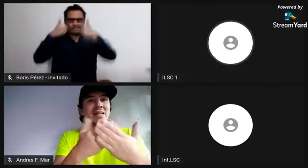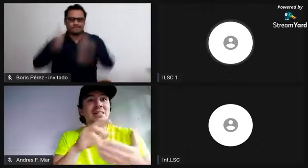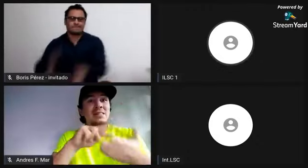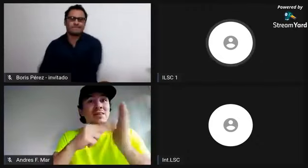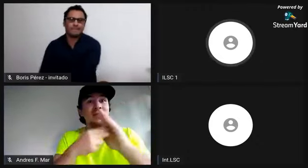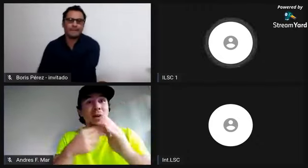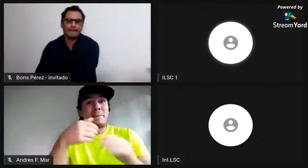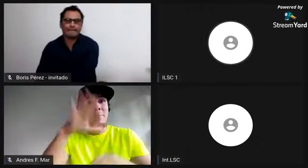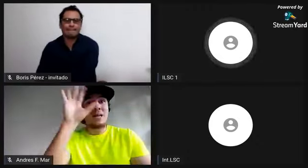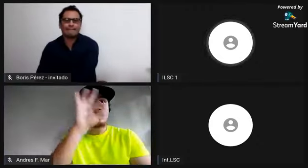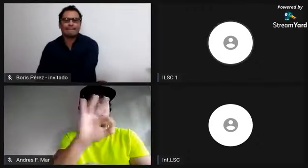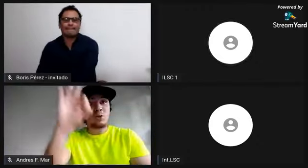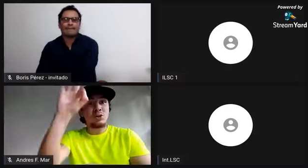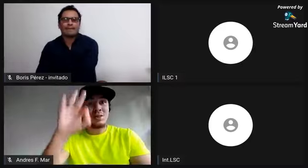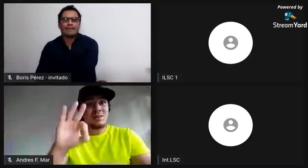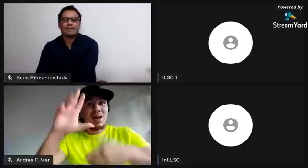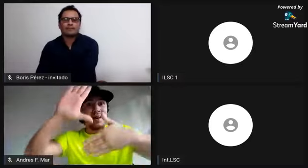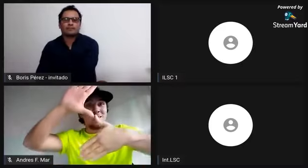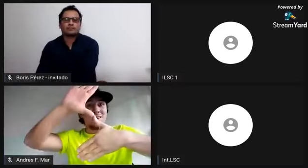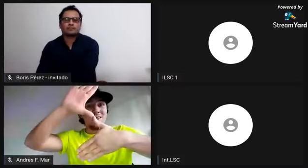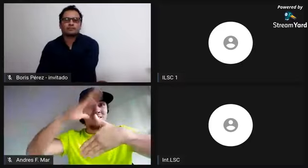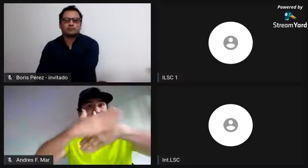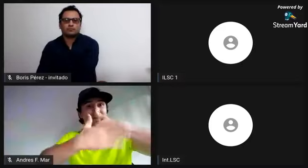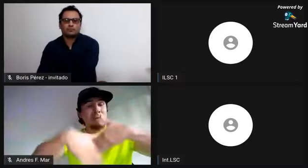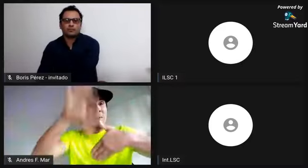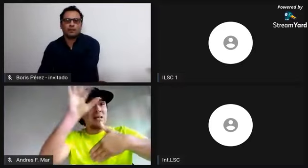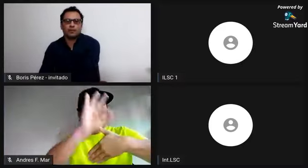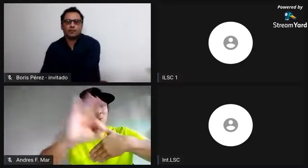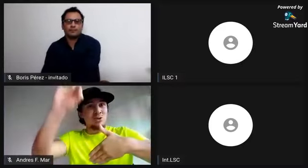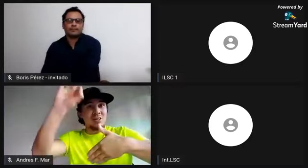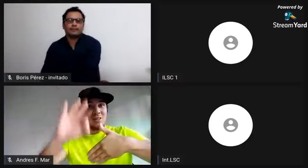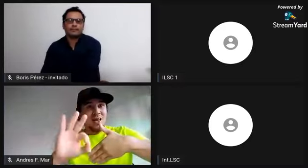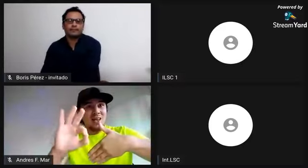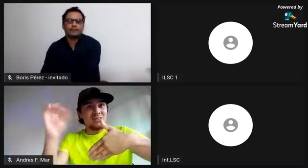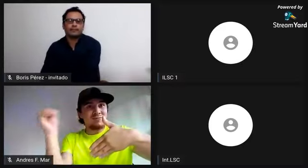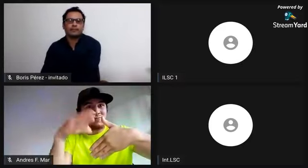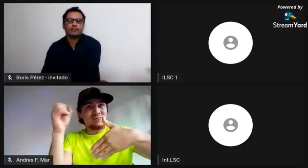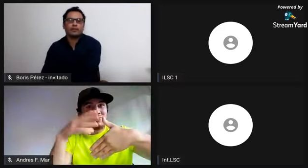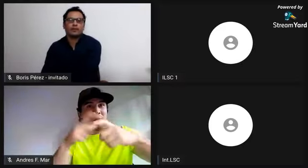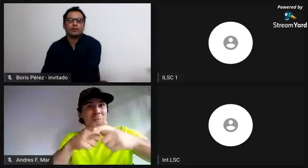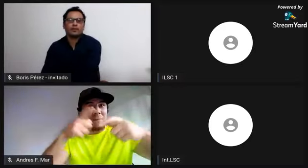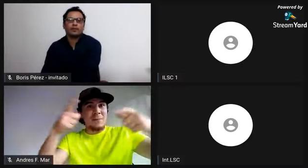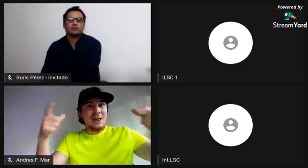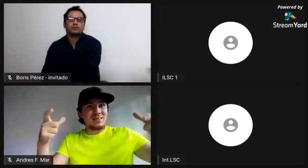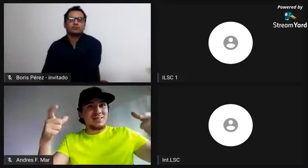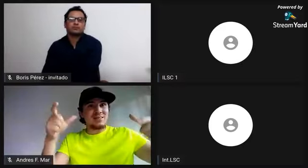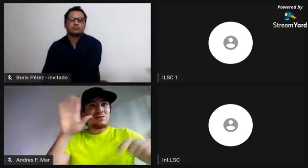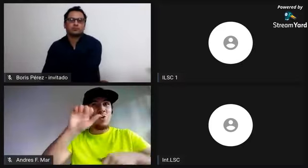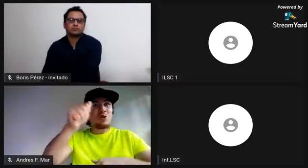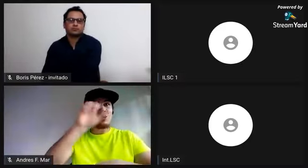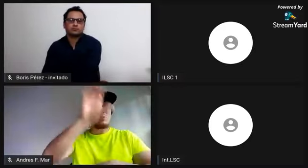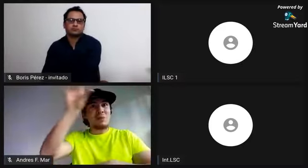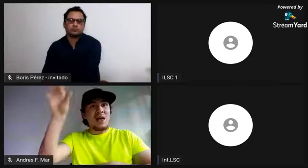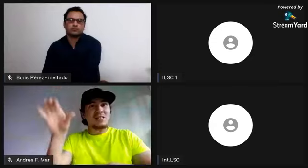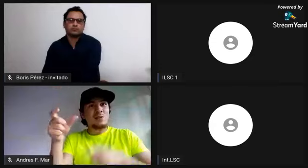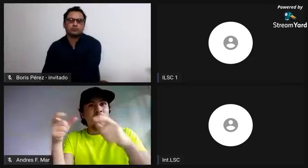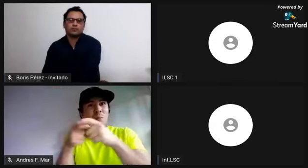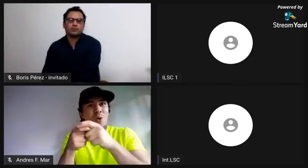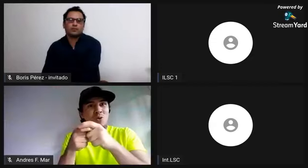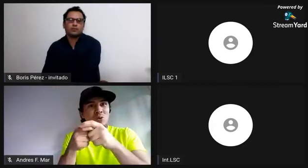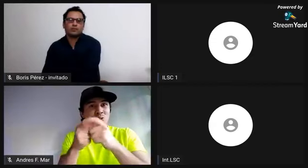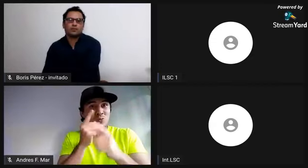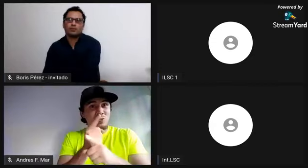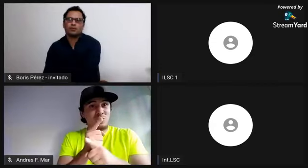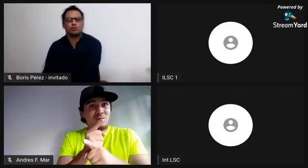poco sucinto con la respuesta. Muchísimas gracias. Entonces significa que el mayor porcentaje de esclavos estaban en América,